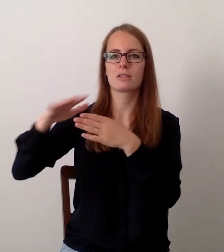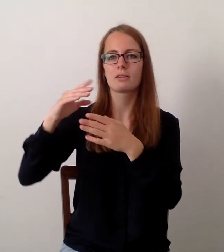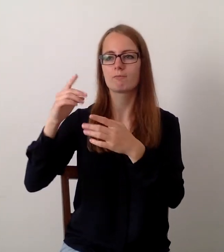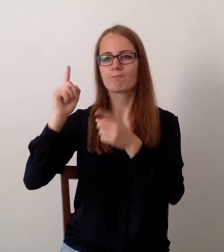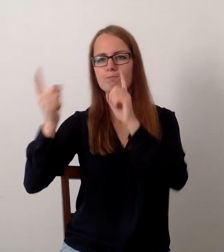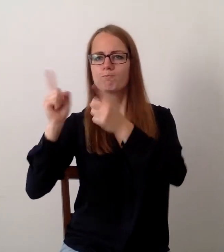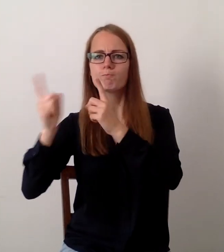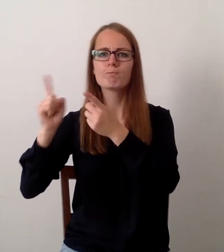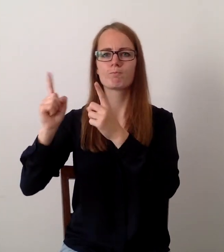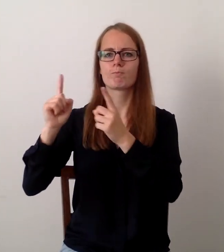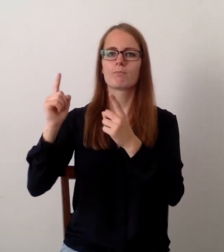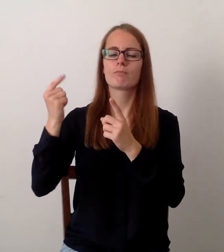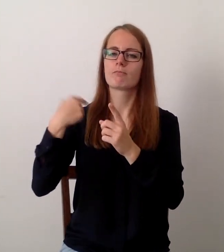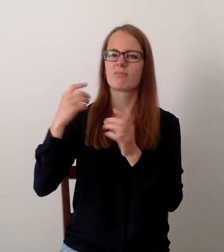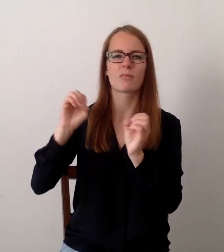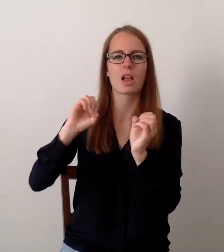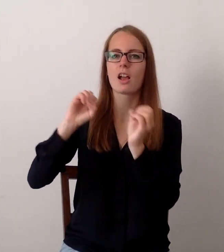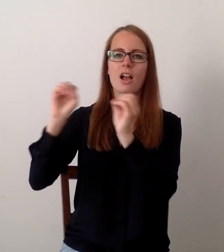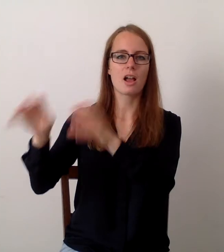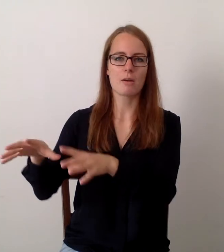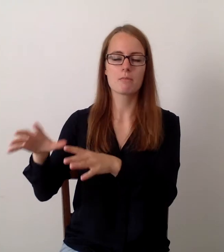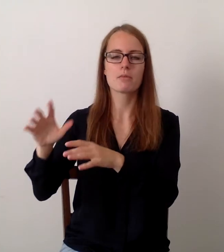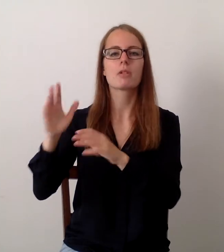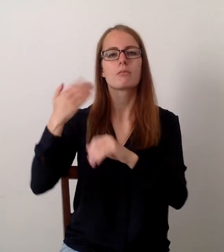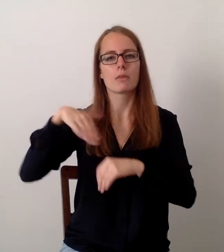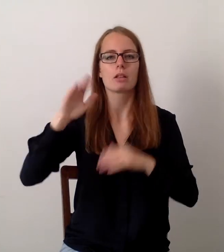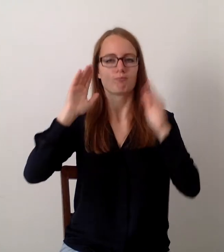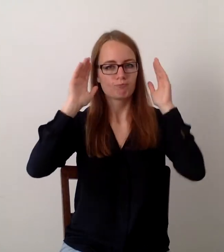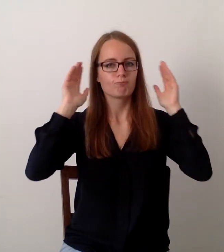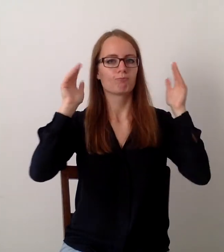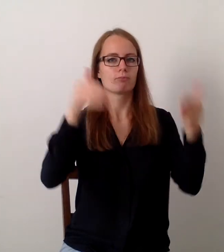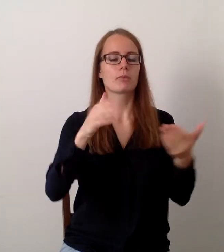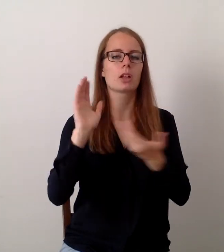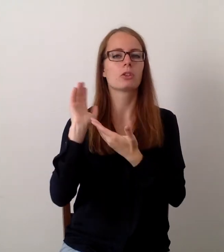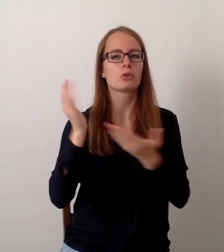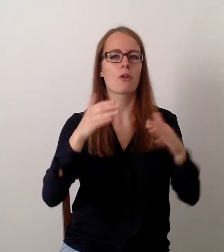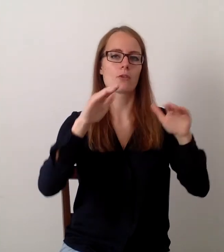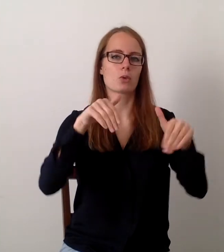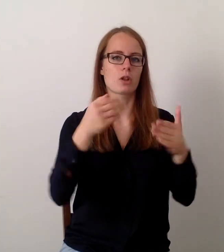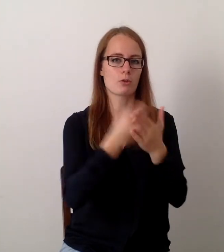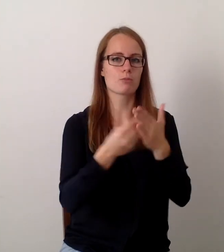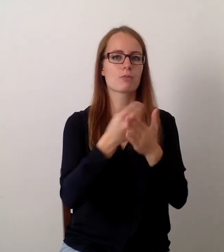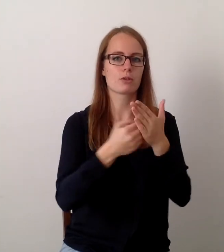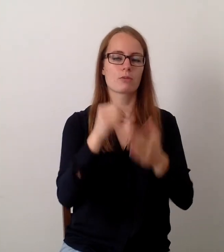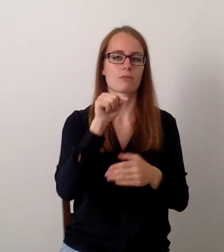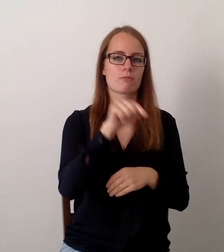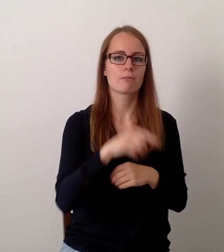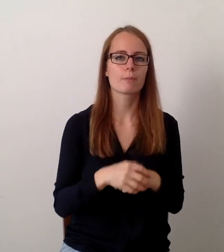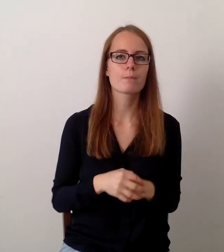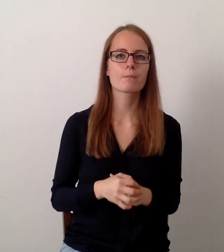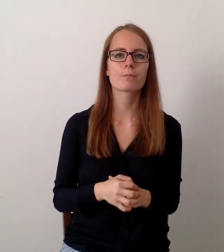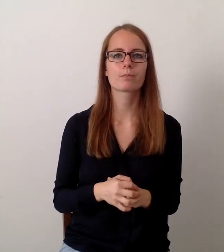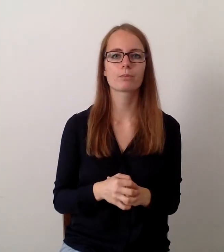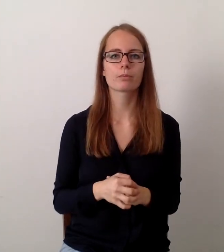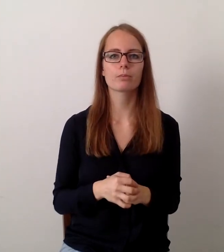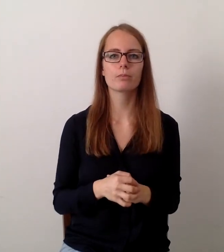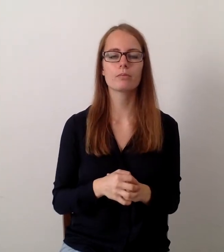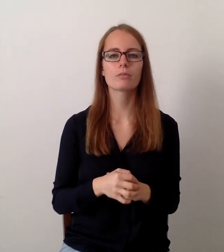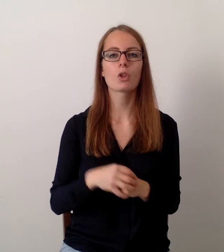und mich tatsächlich die Ausbildung von Servicehunden gewidmet habe. In Holland ist damals eine Stiftung